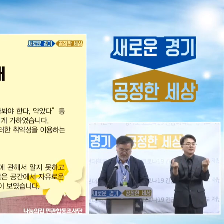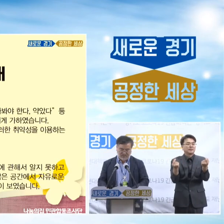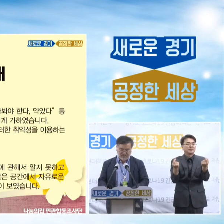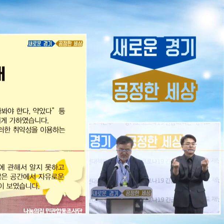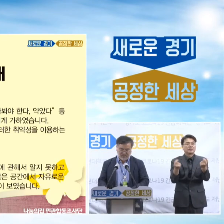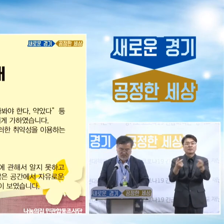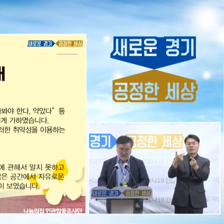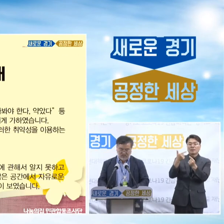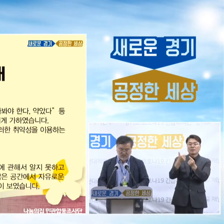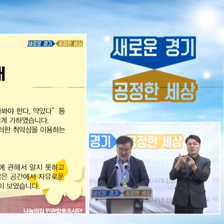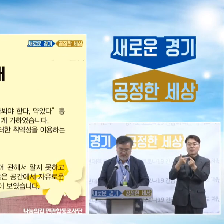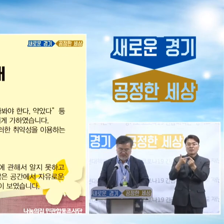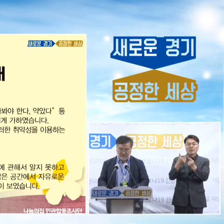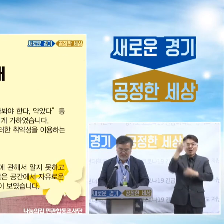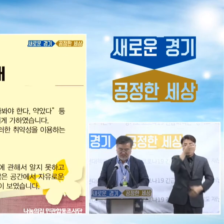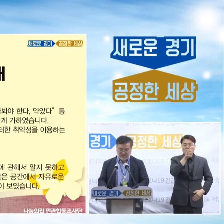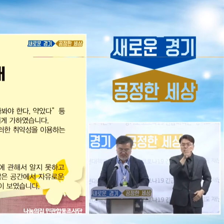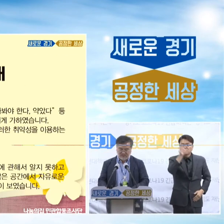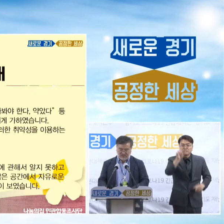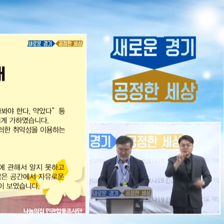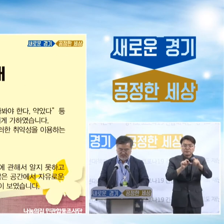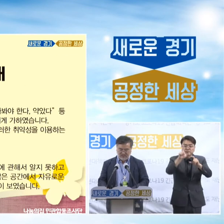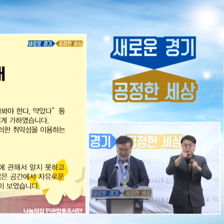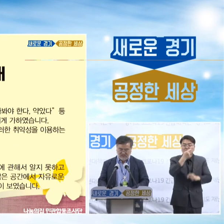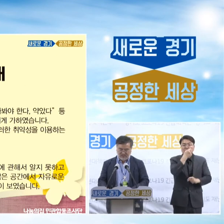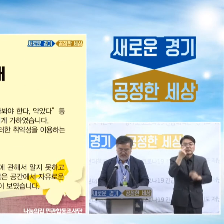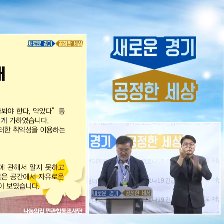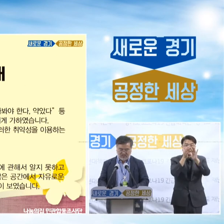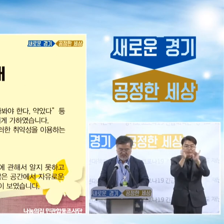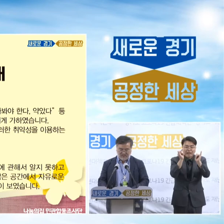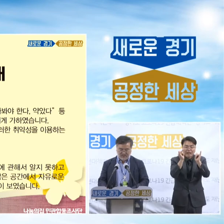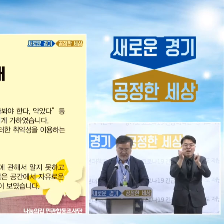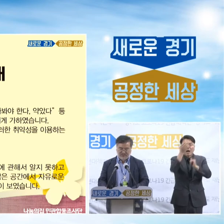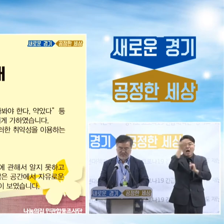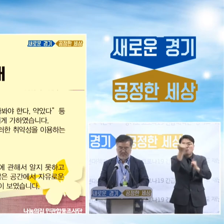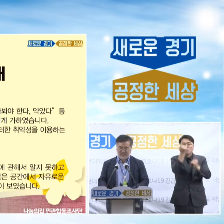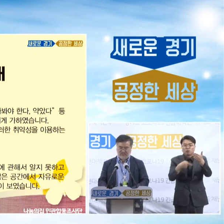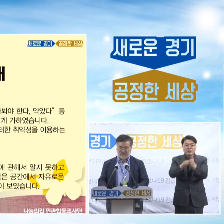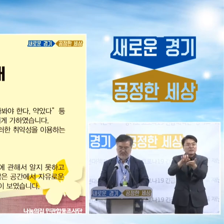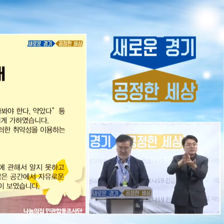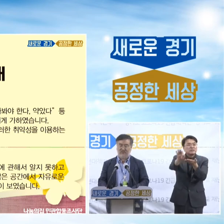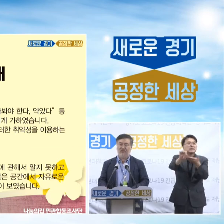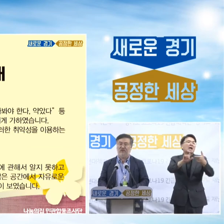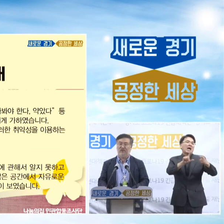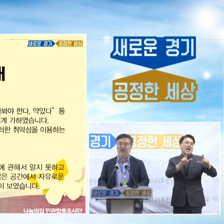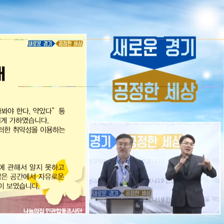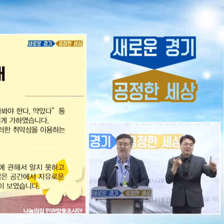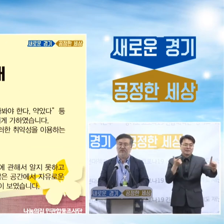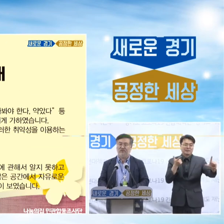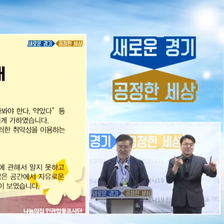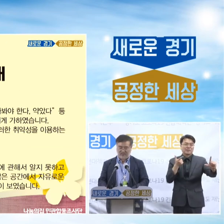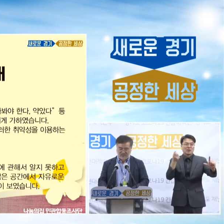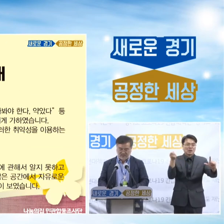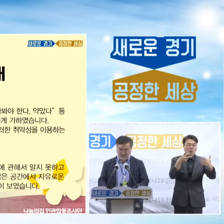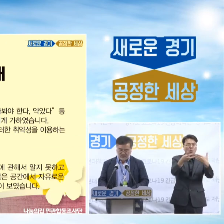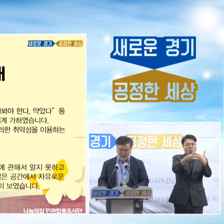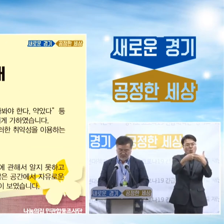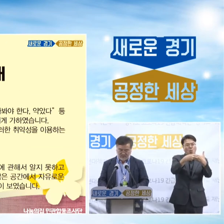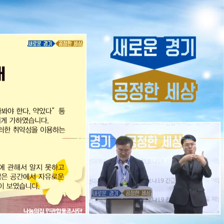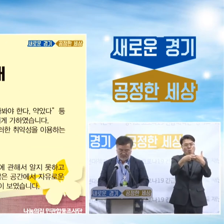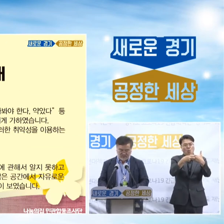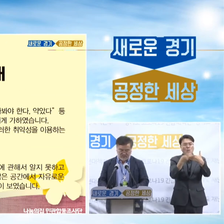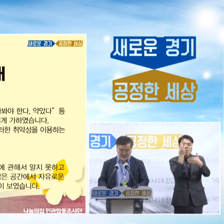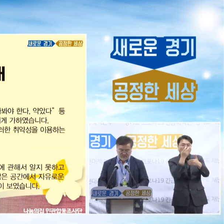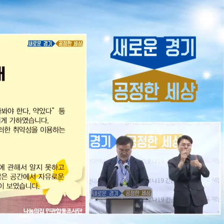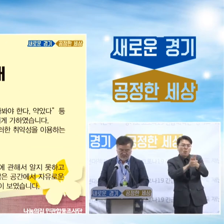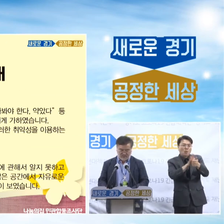여섯째, 후원금 대부분이 증언활동에 참여한 위안부 피해 할머니들을 위해 쓰이지 않았고 또 의료적 방임의 정황도